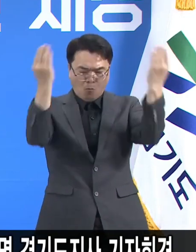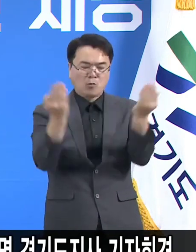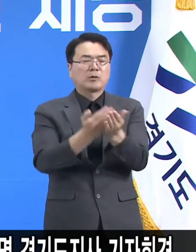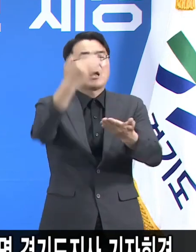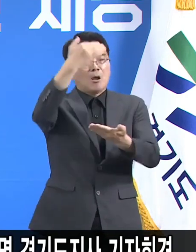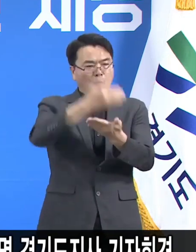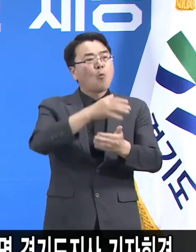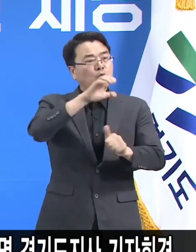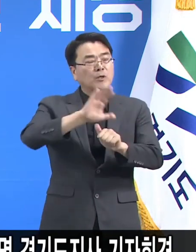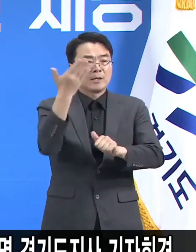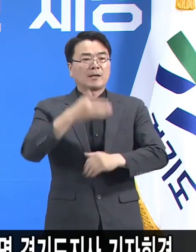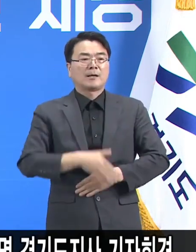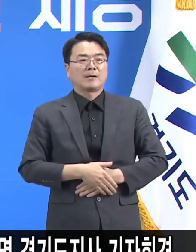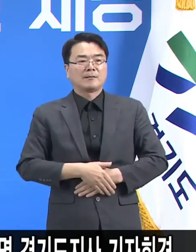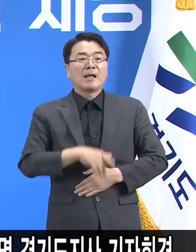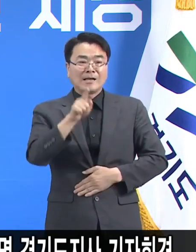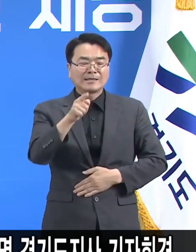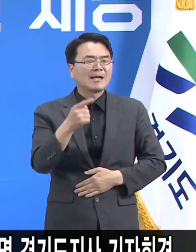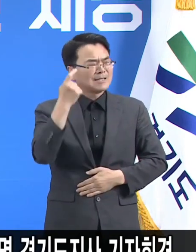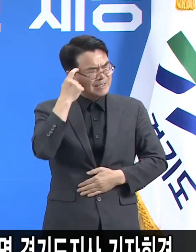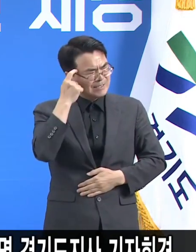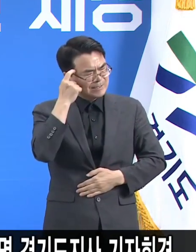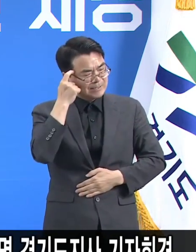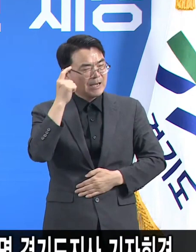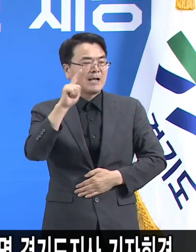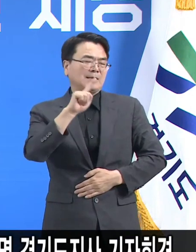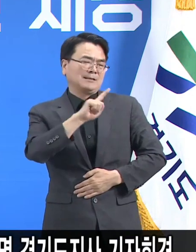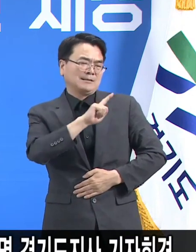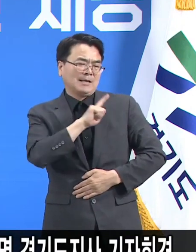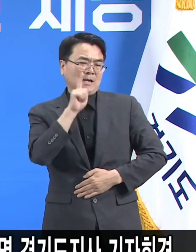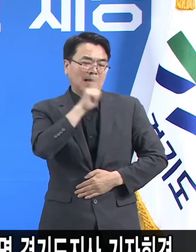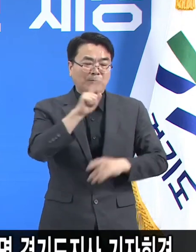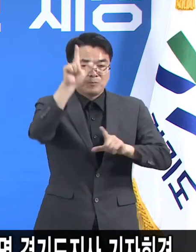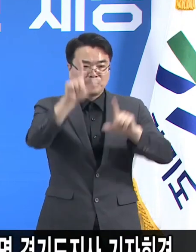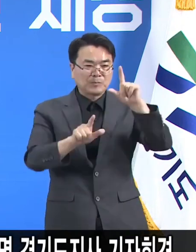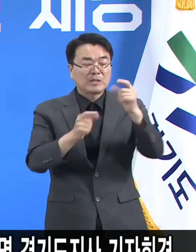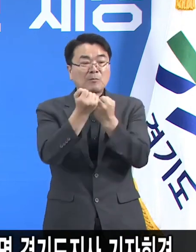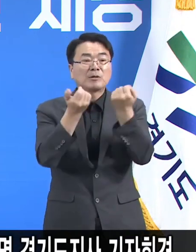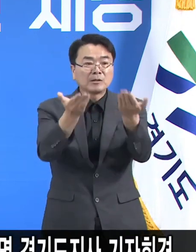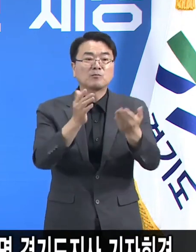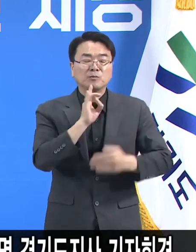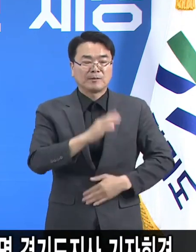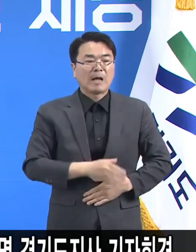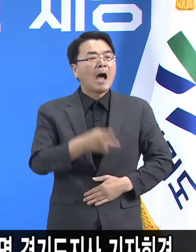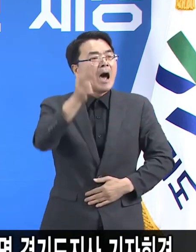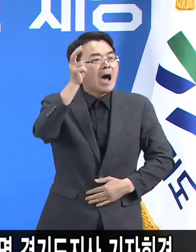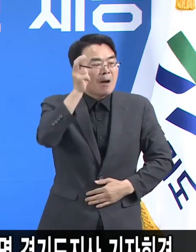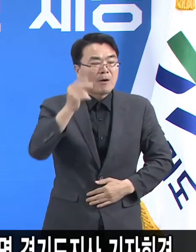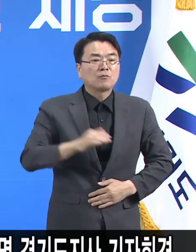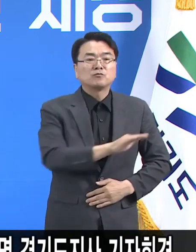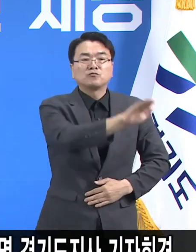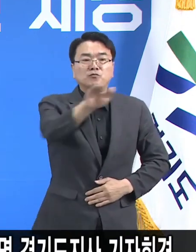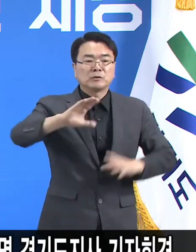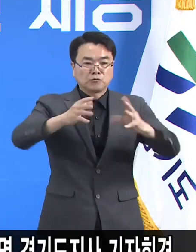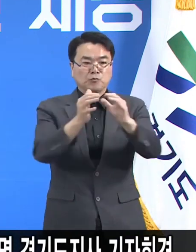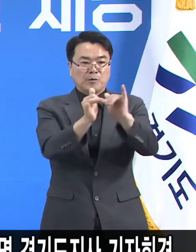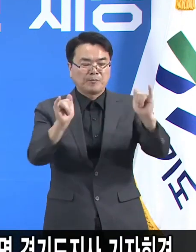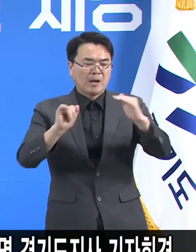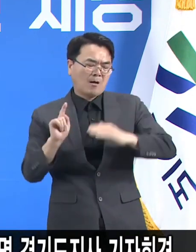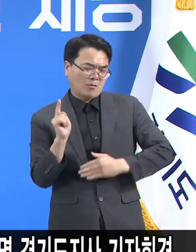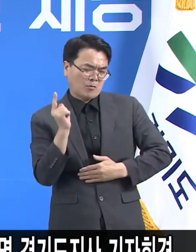최악의 경우를 말씀드리는 것입니다. 물론 저는 우리 국민들의 적극적인 협조 또 높은